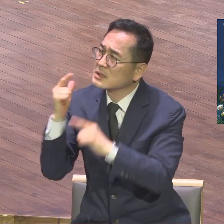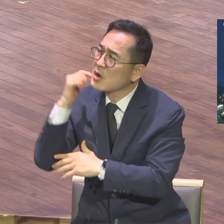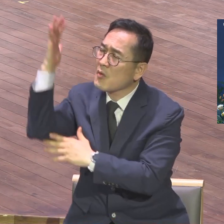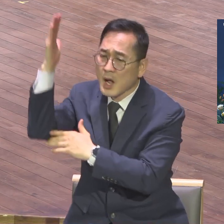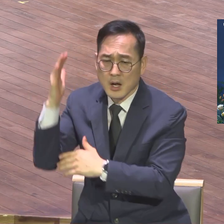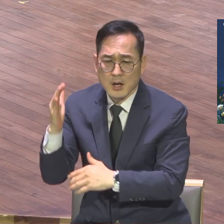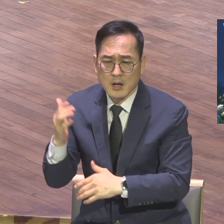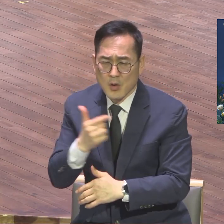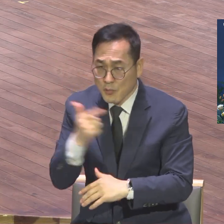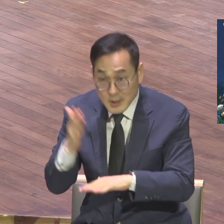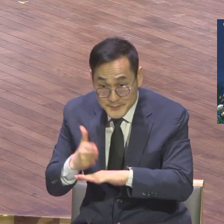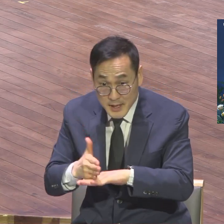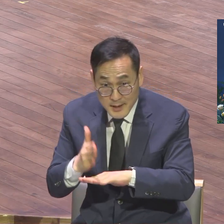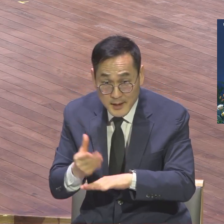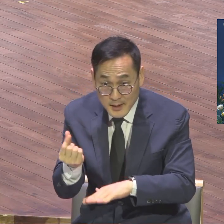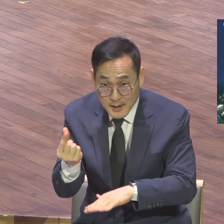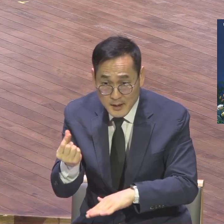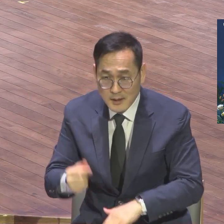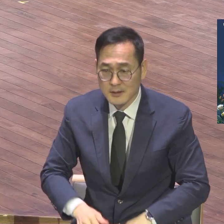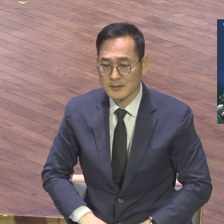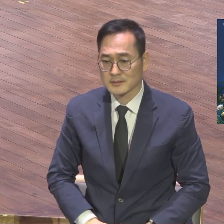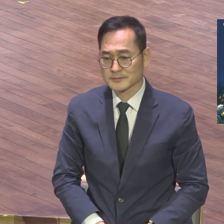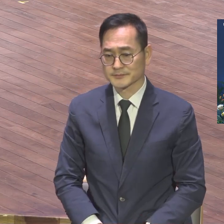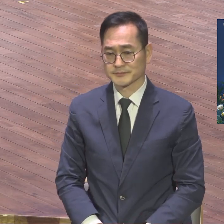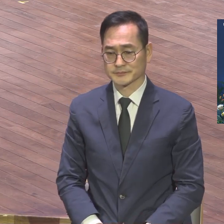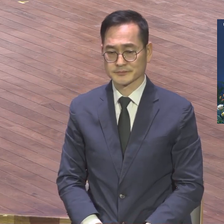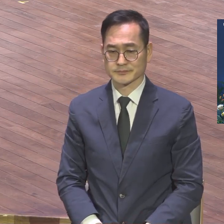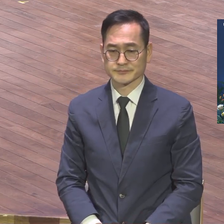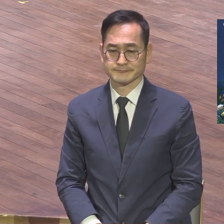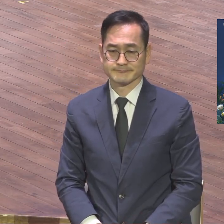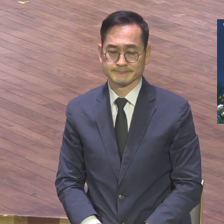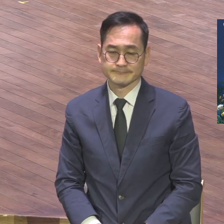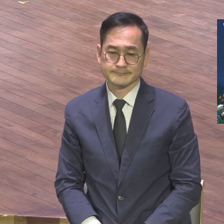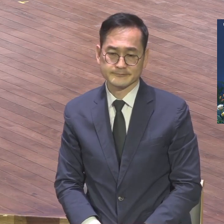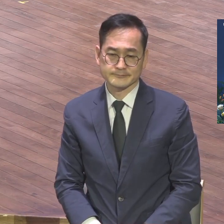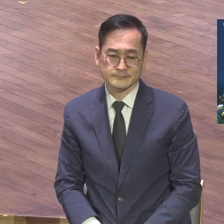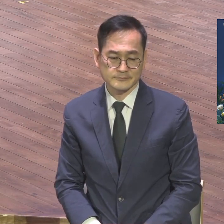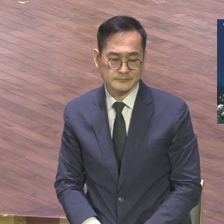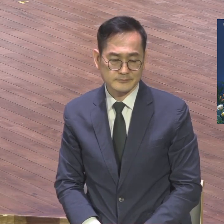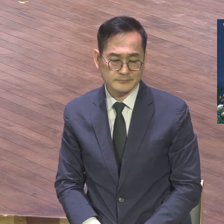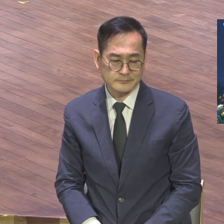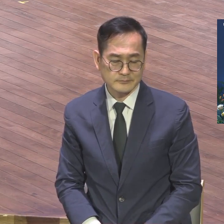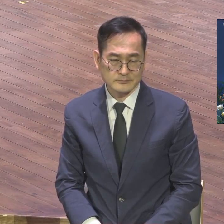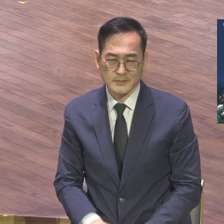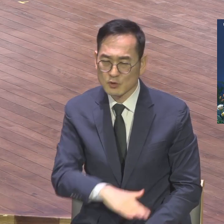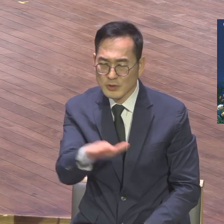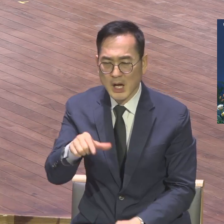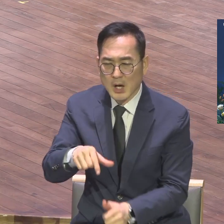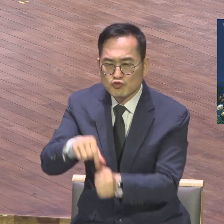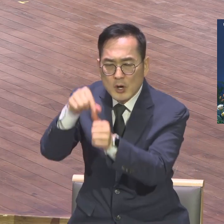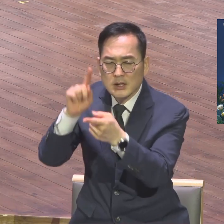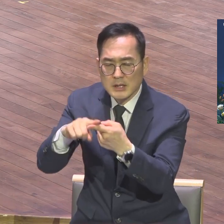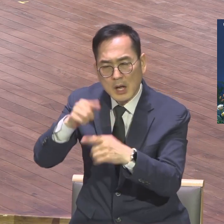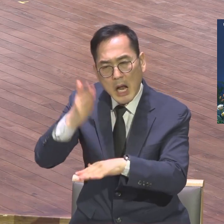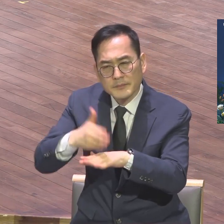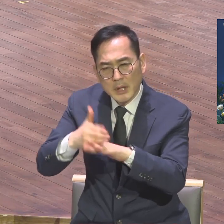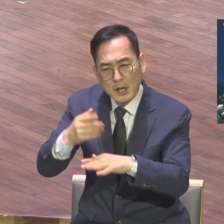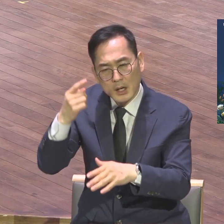우리가 쉽게 놓칠 수 있는 부분이 쉽게 놓칩니다. 구원에 대한 감사 아주 쉽게